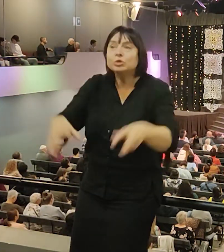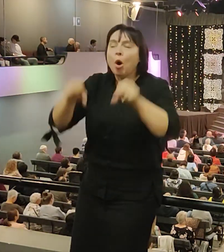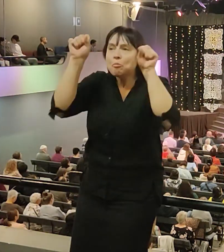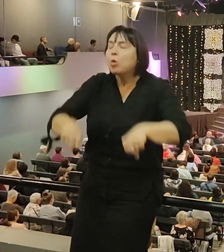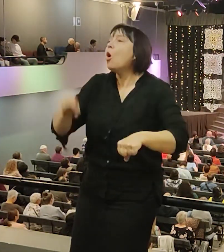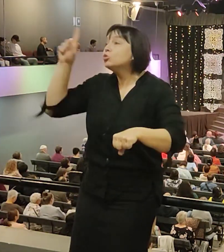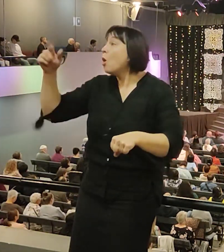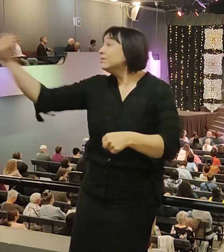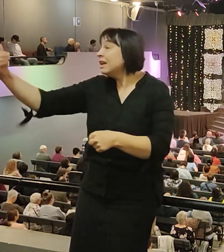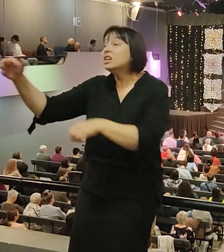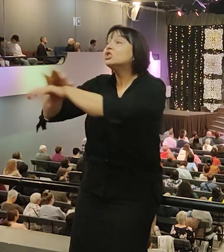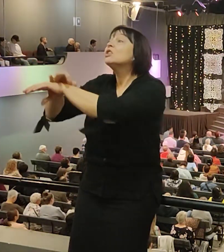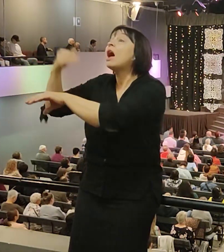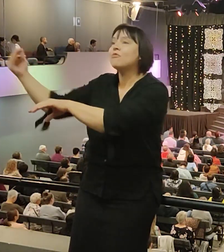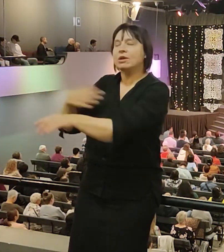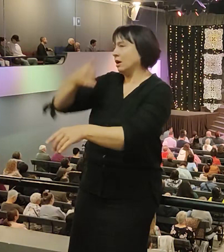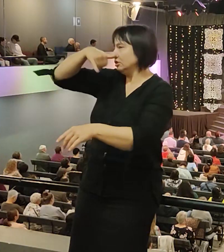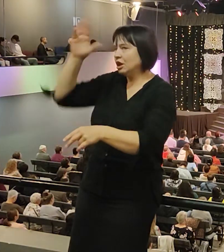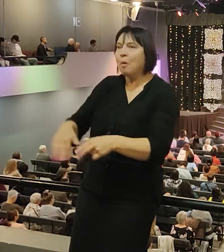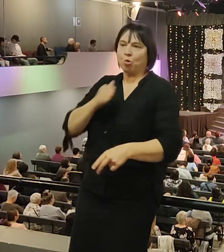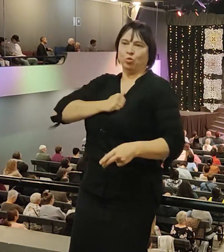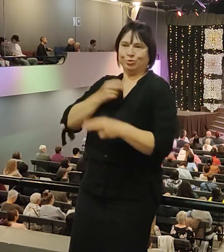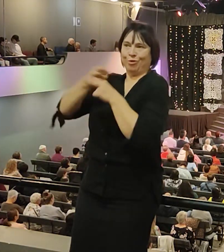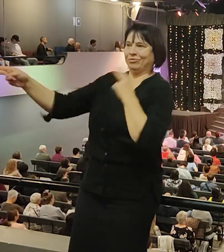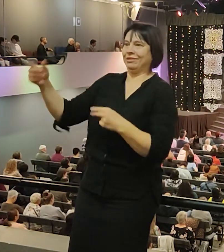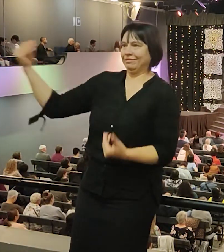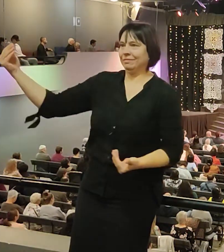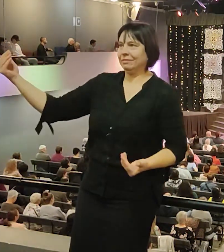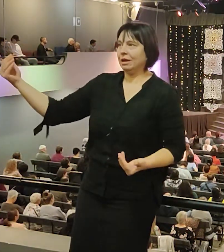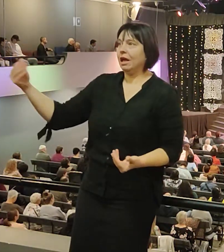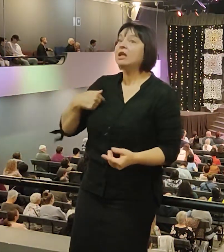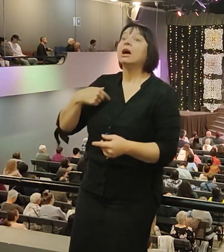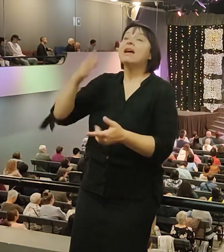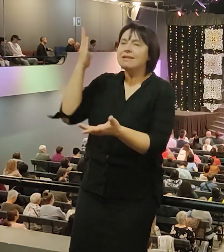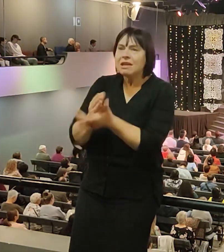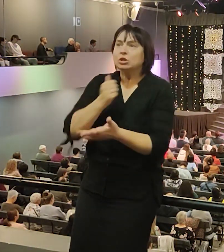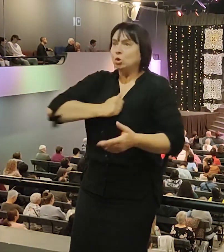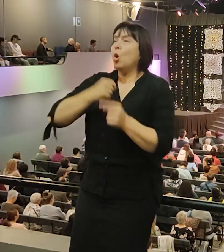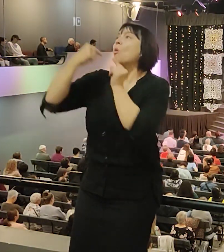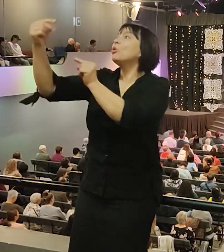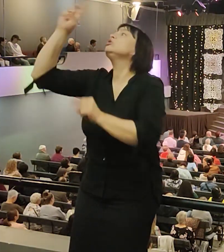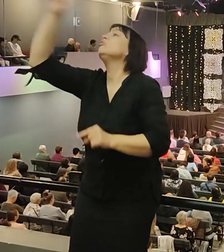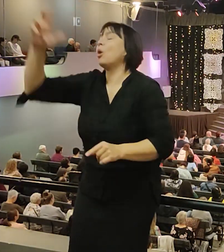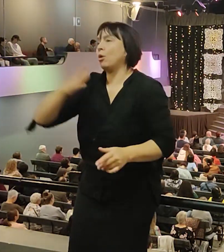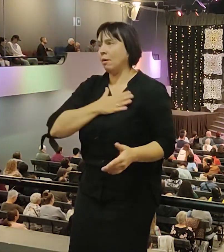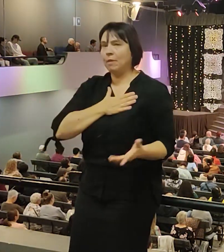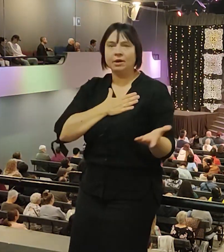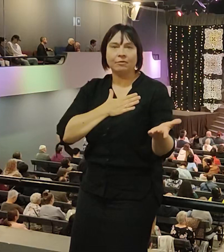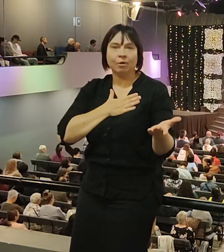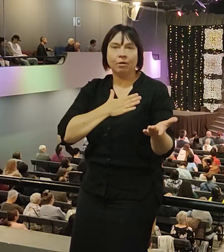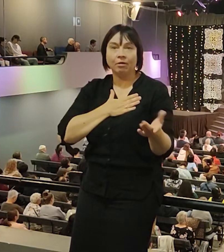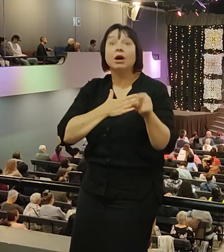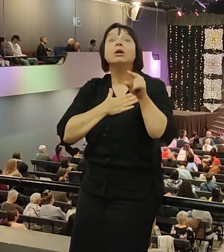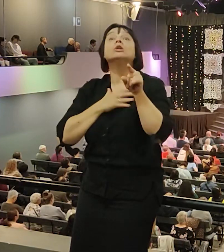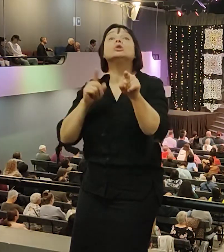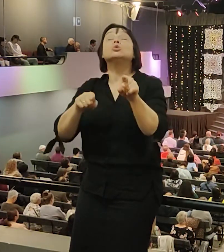сделать это такое зло? Это был вашим грехом против Бога моего. Что мне нравится у этого человека? Ему